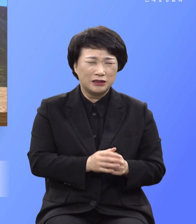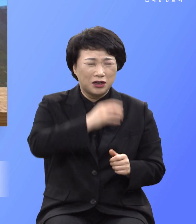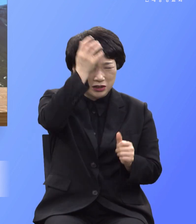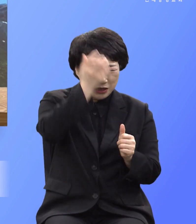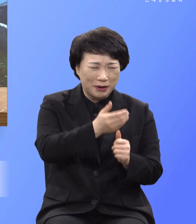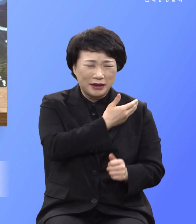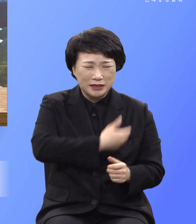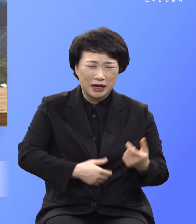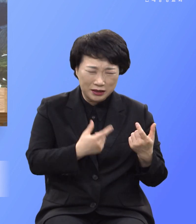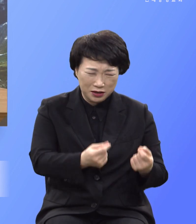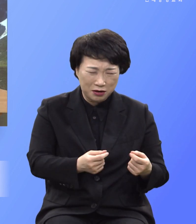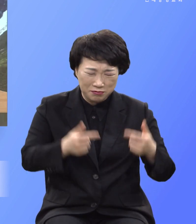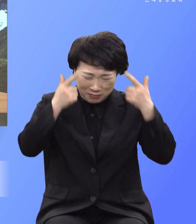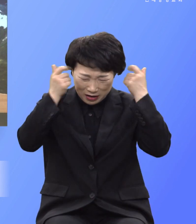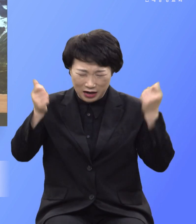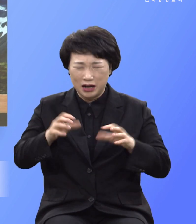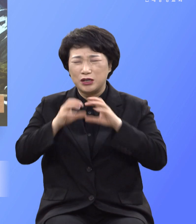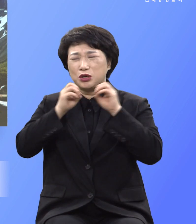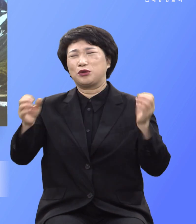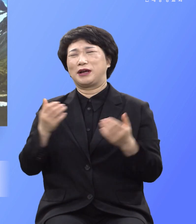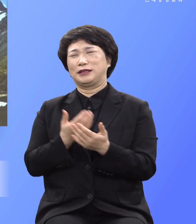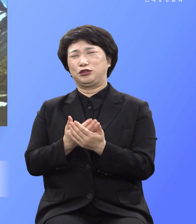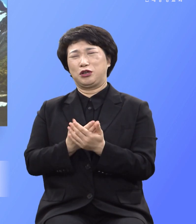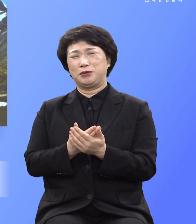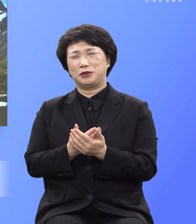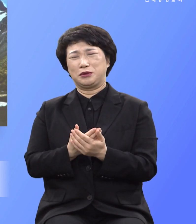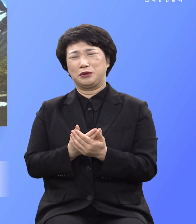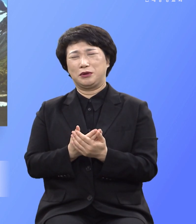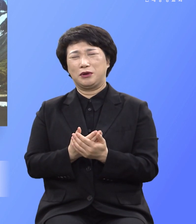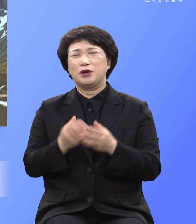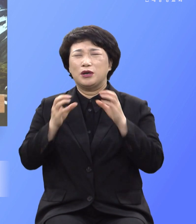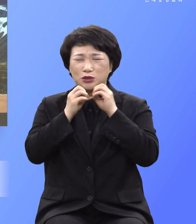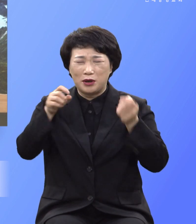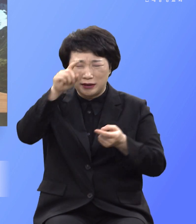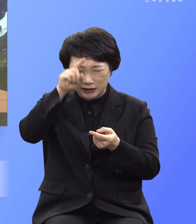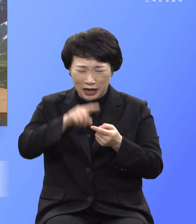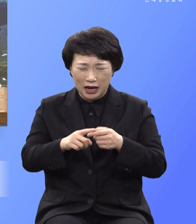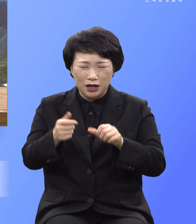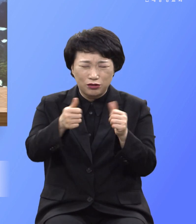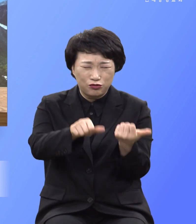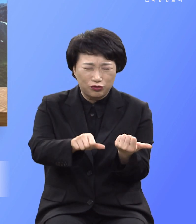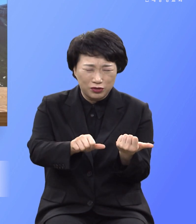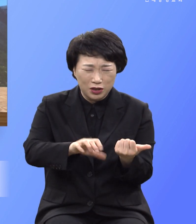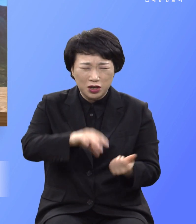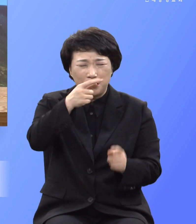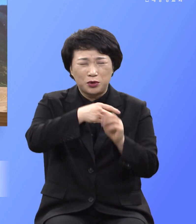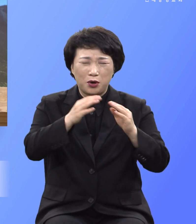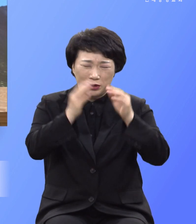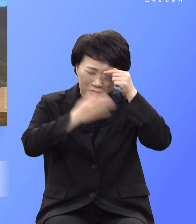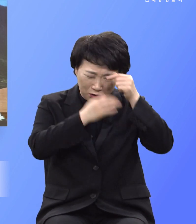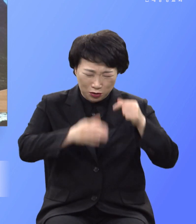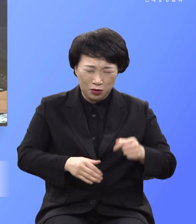전도하게 도와주시옵소서 전도하다 죽은 초대교회와 제자들과 같이